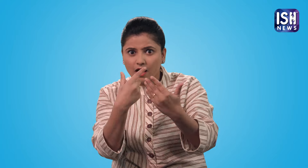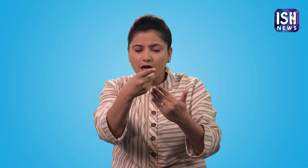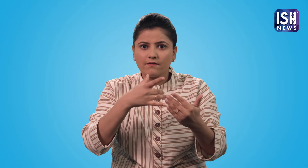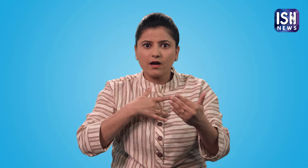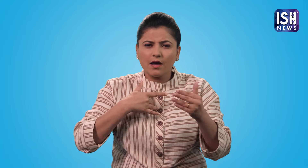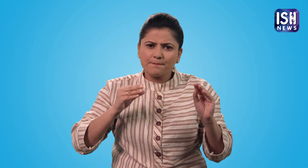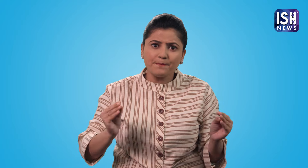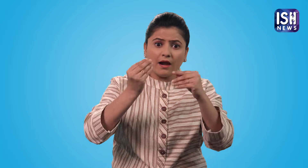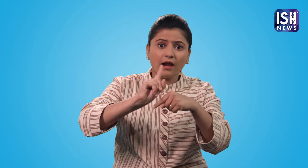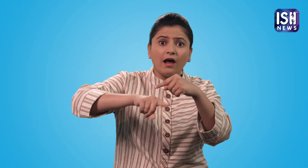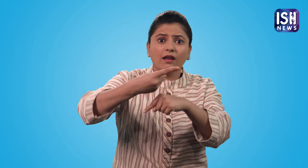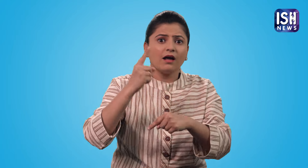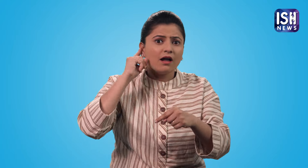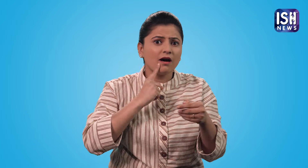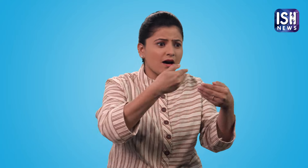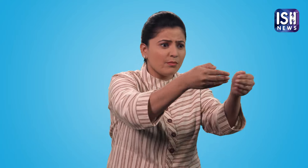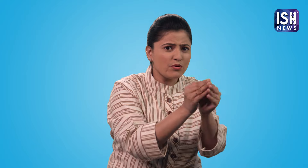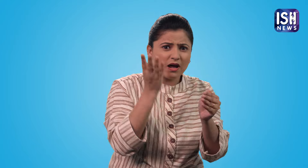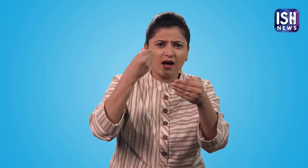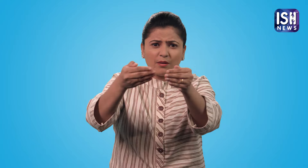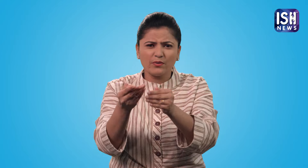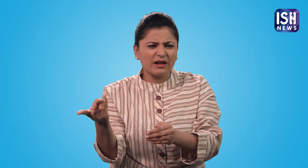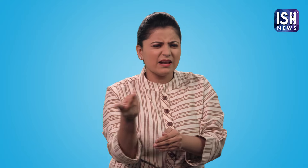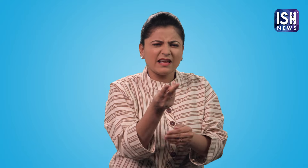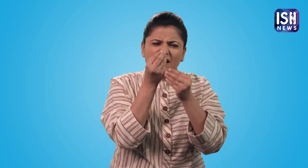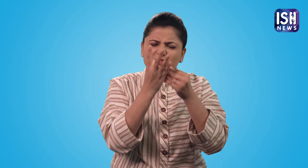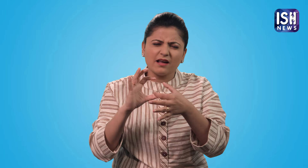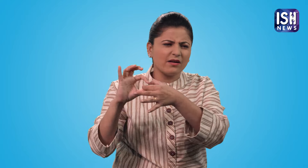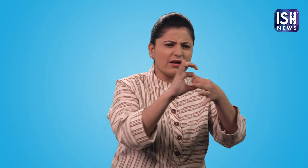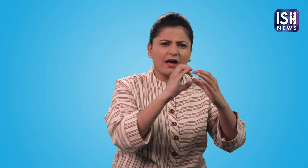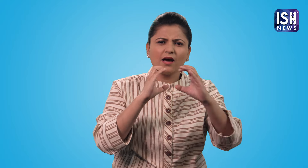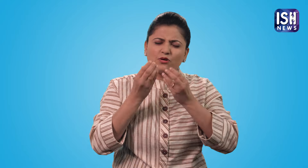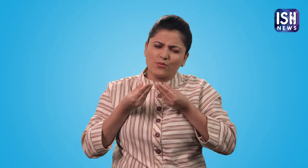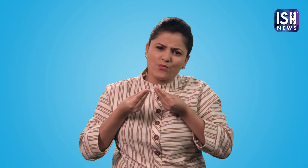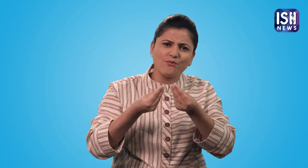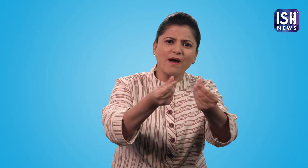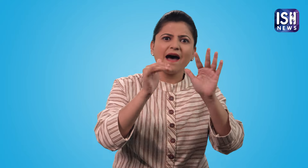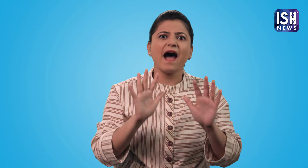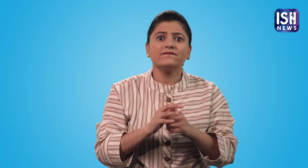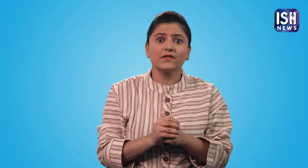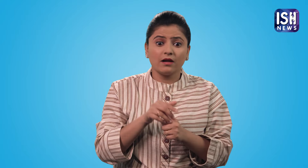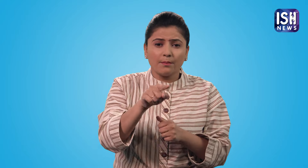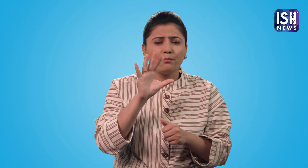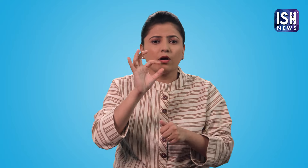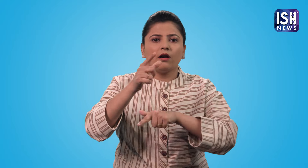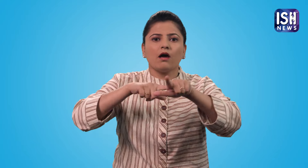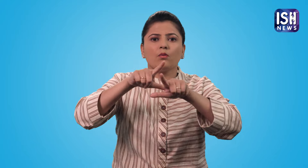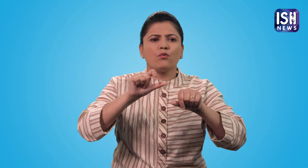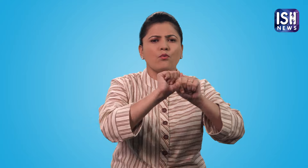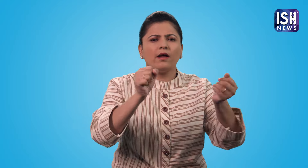जवाब के सेशन होंगे और बहुत सारी प्रेणाय होंगी course सुनने वाले और deaf समुदाई के बीच की को कम कर देगा यह जरूरी